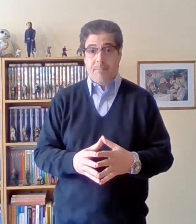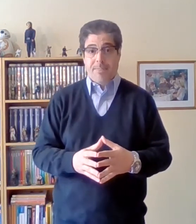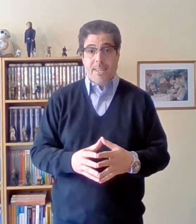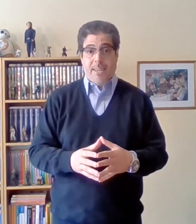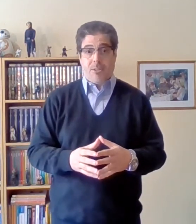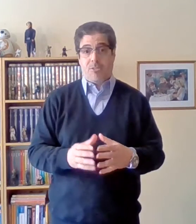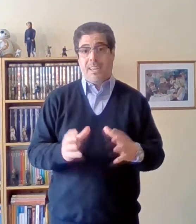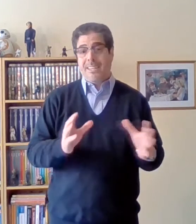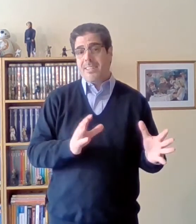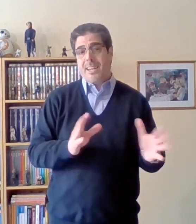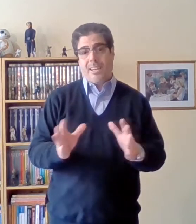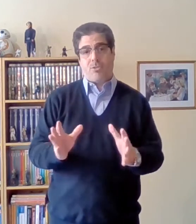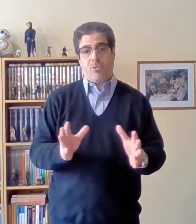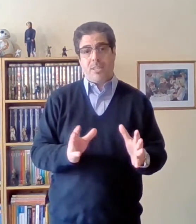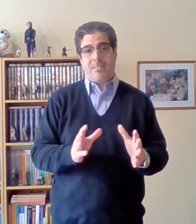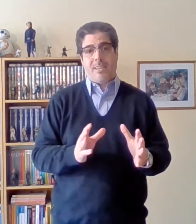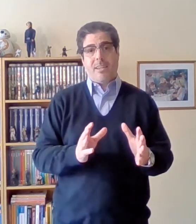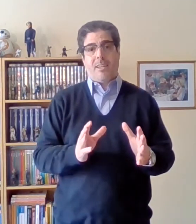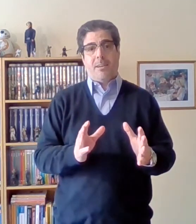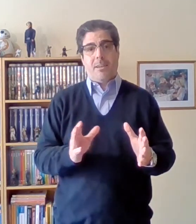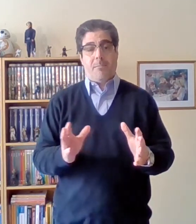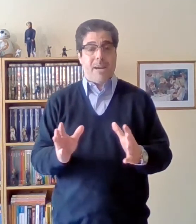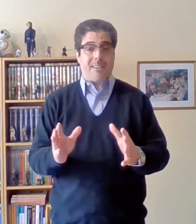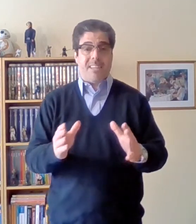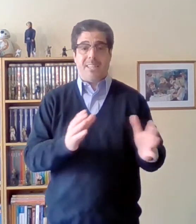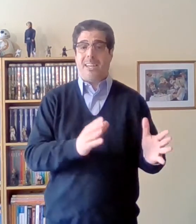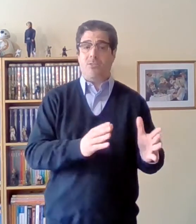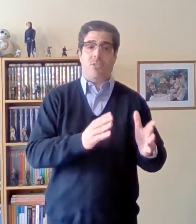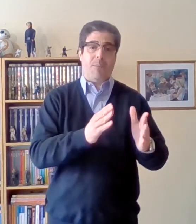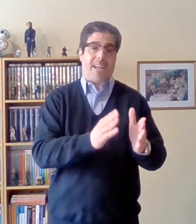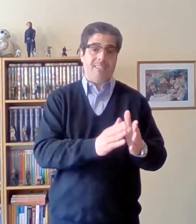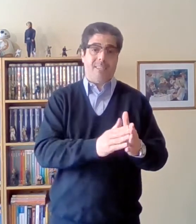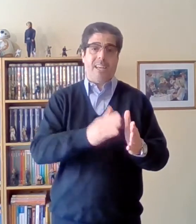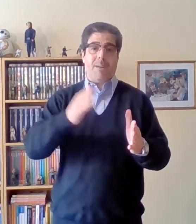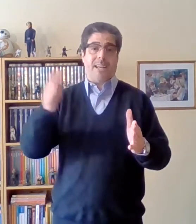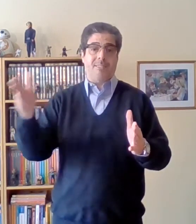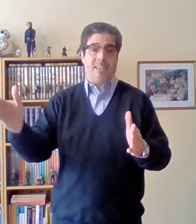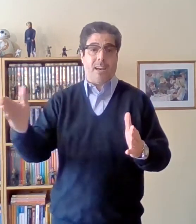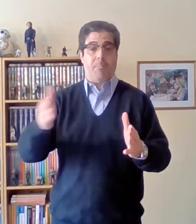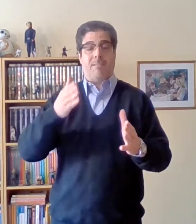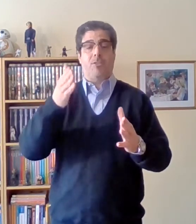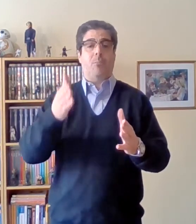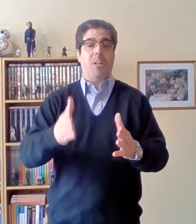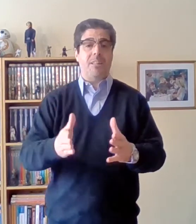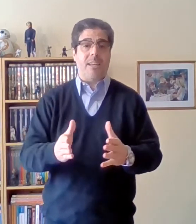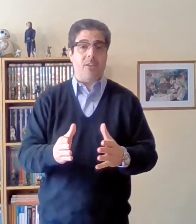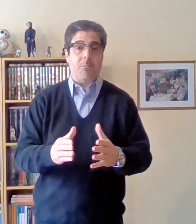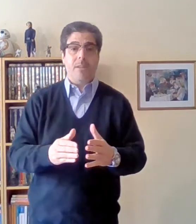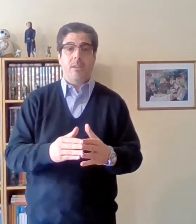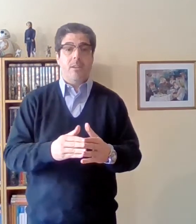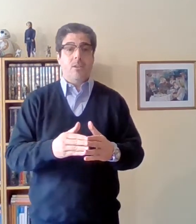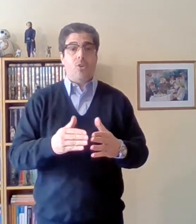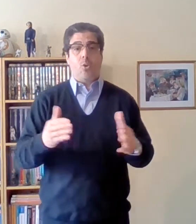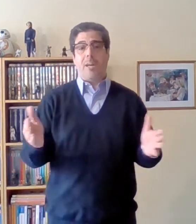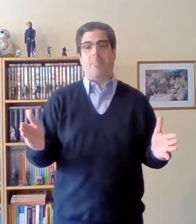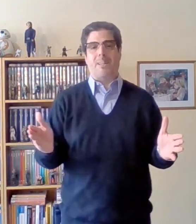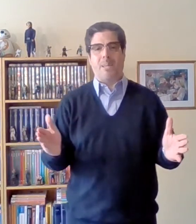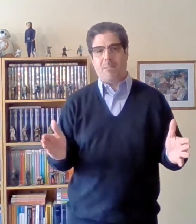entonces en ese caso dice Marx en este caso de mercancía a mercancía pasando por el dinero no hay prácticamente